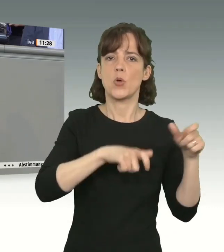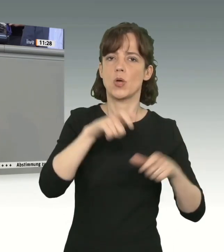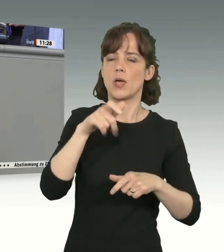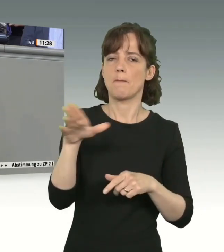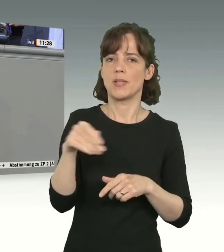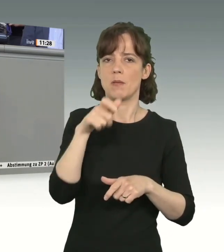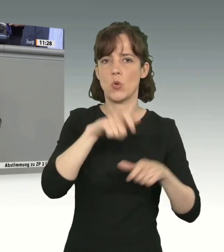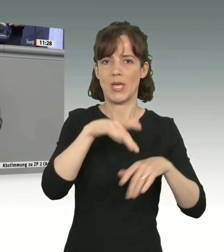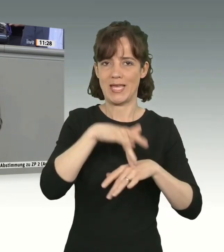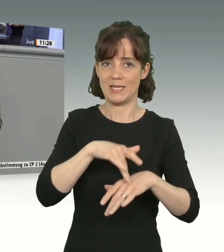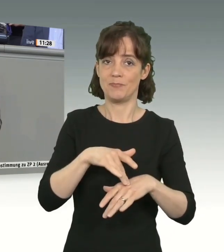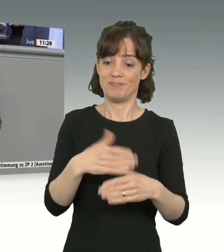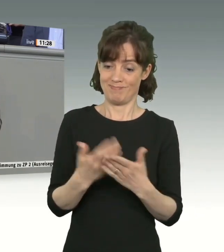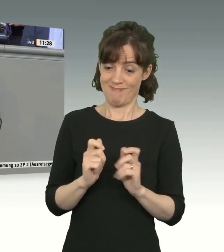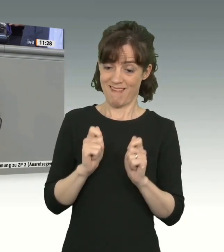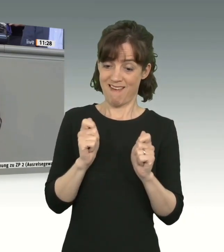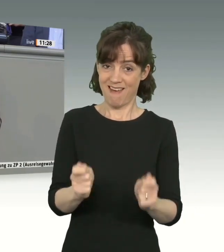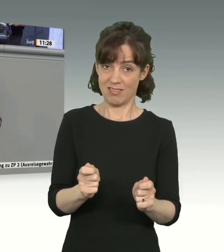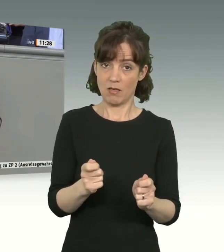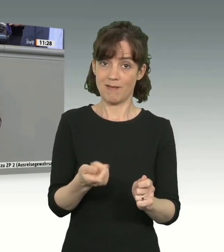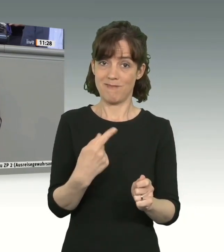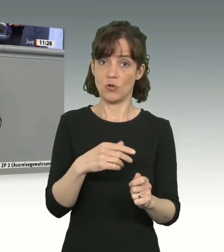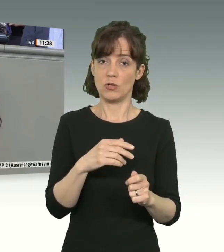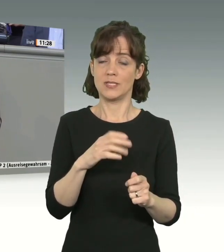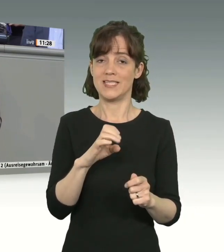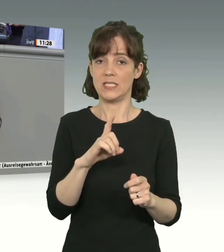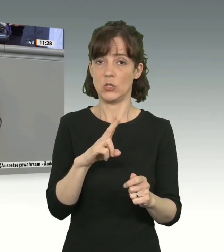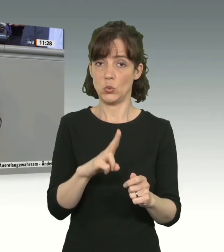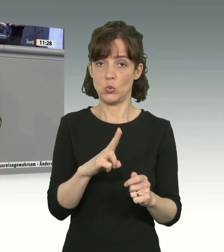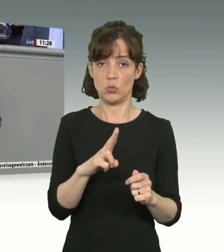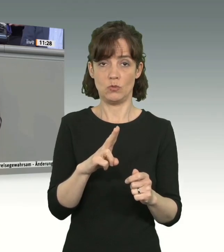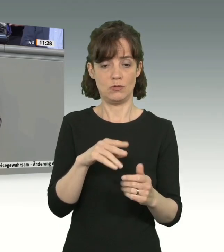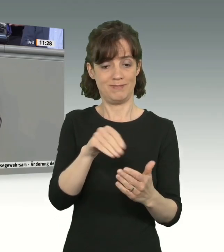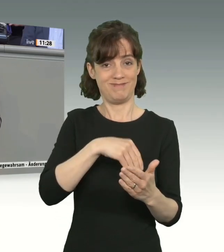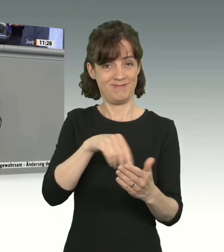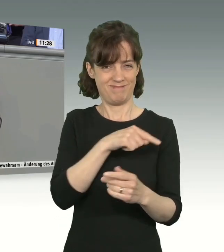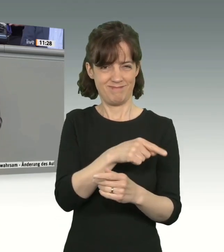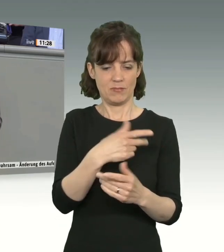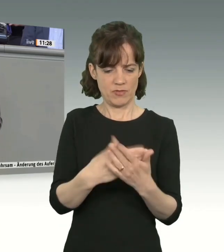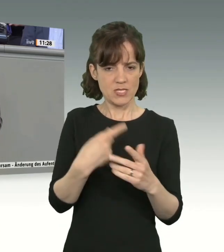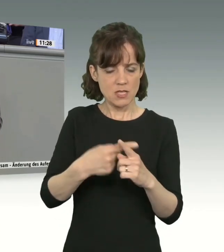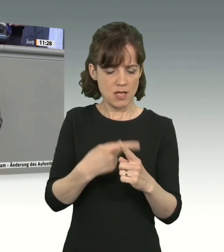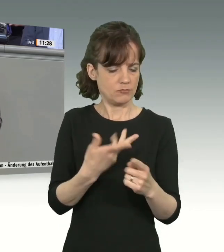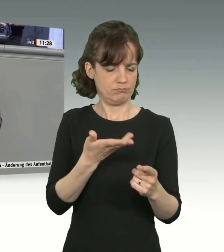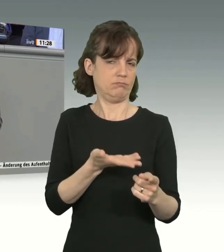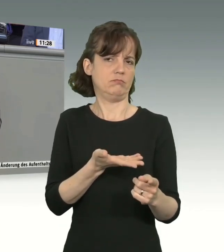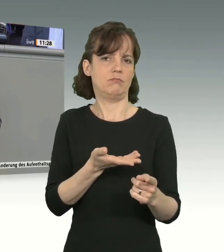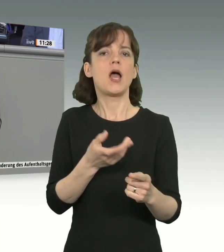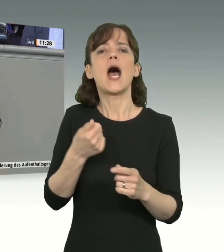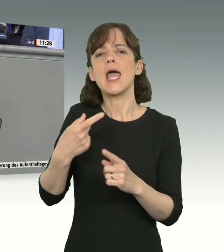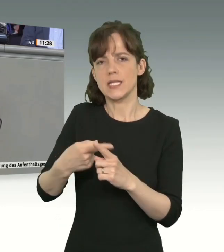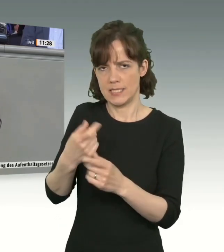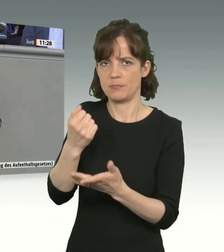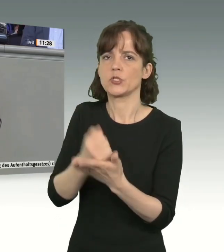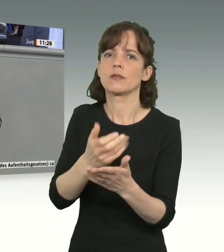Union hantiert in diesem Antrag mit unhaltbaren Zahlen. Und deswegen möchte ich in diesem Antrag eine Zahl bestätigen. Es